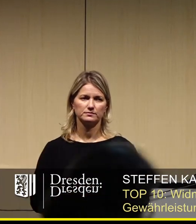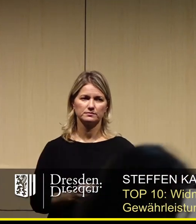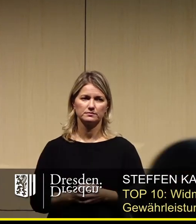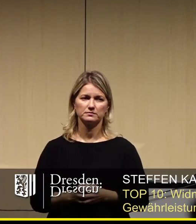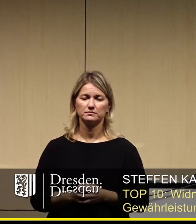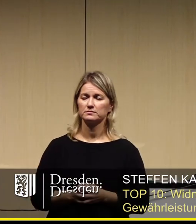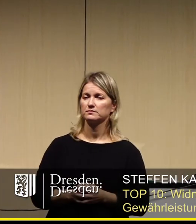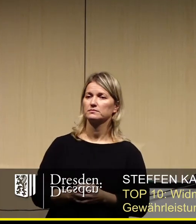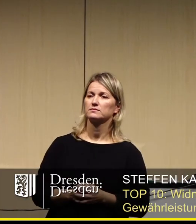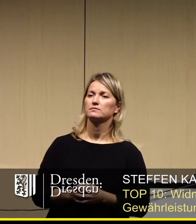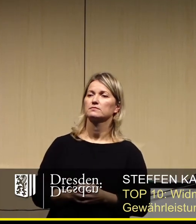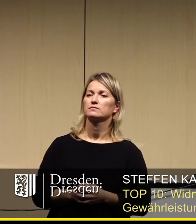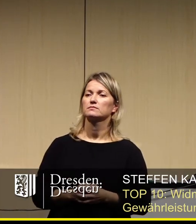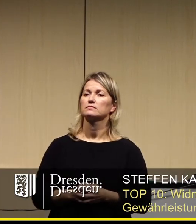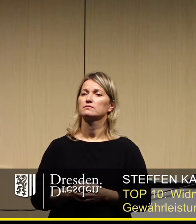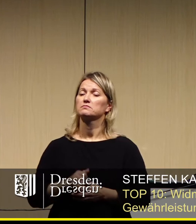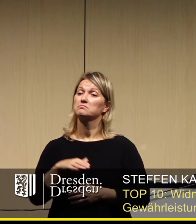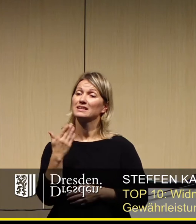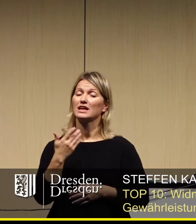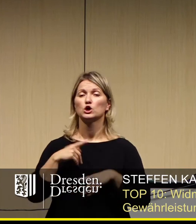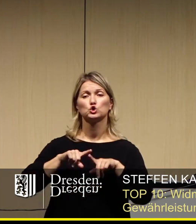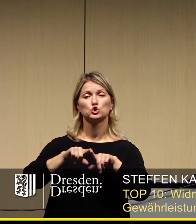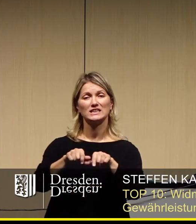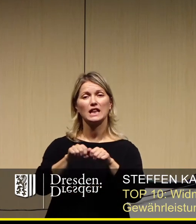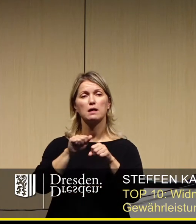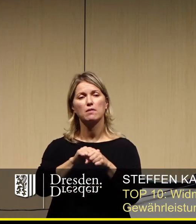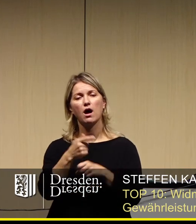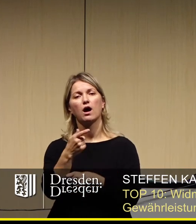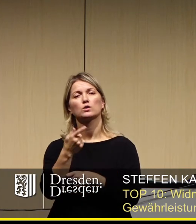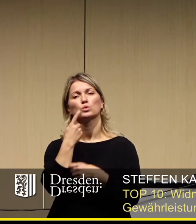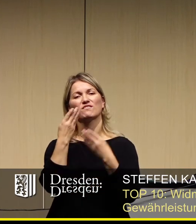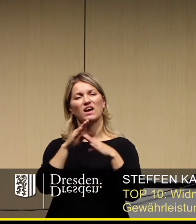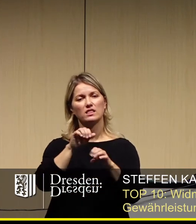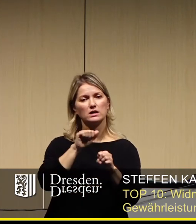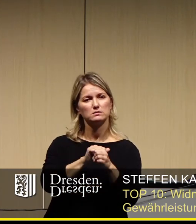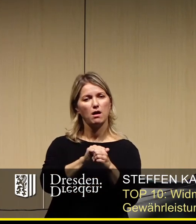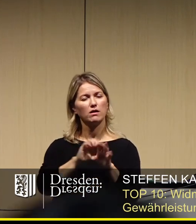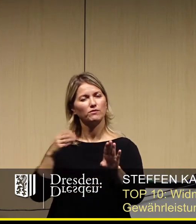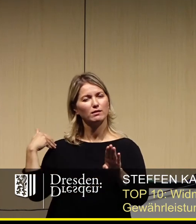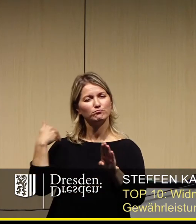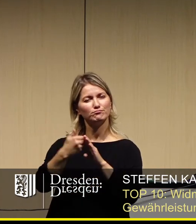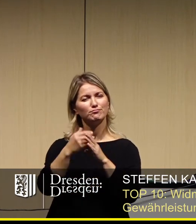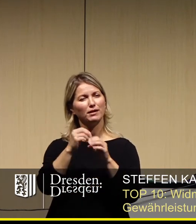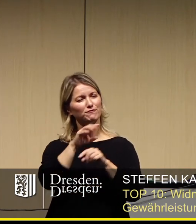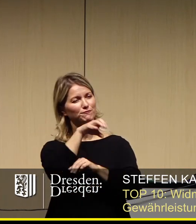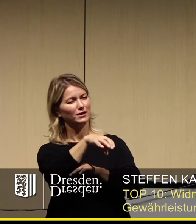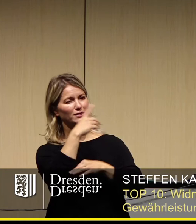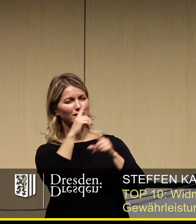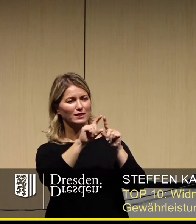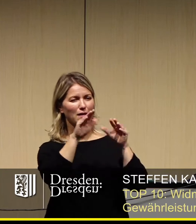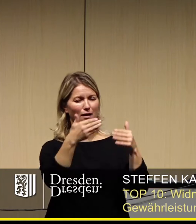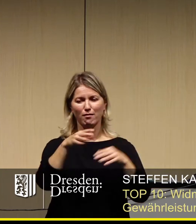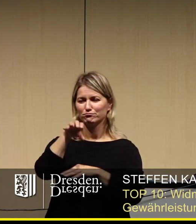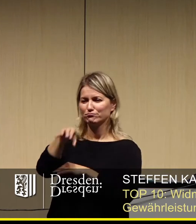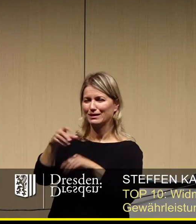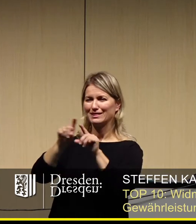möglichst viel von dem, was wir als Stritzelmarkt und thematische Weihnachtsmärkte bisher kannten, wiedersehen wollen, dann braucht es vor allem eins, und